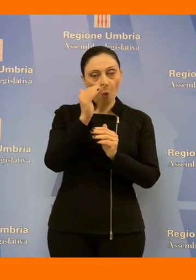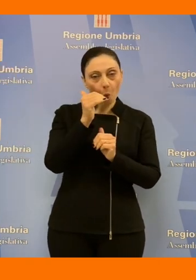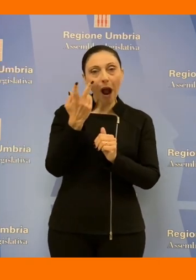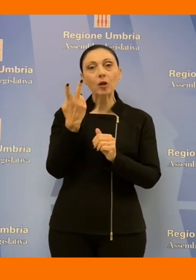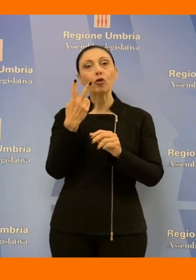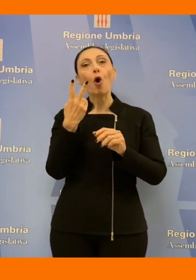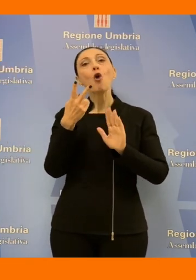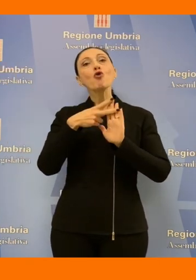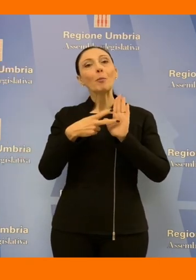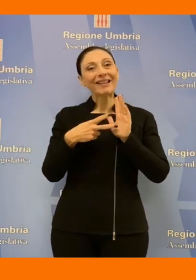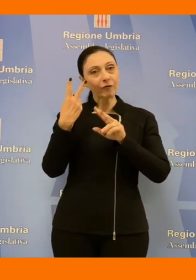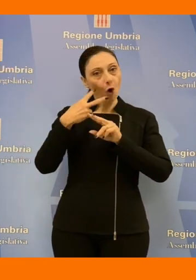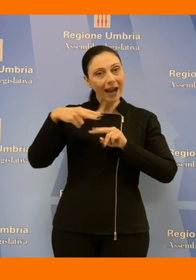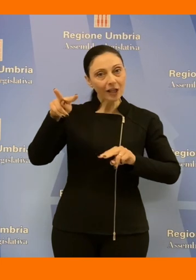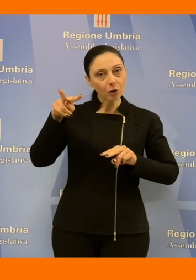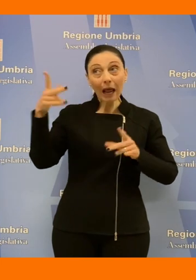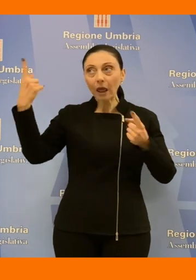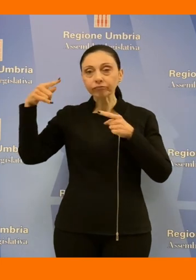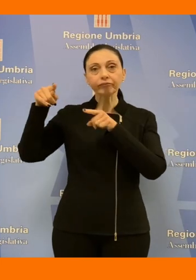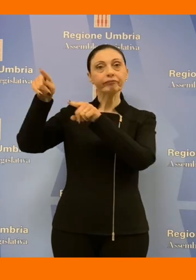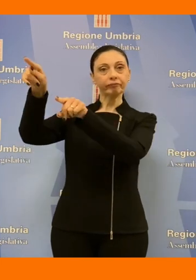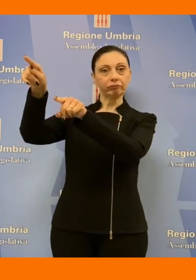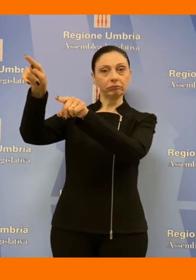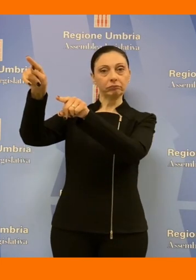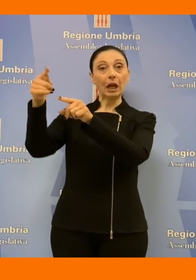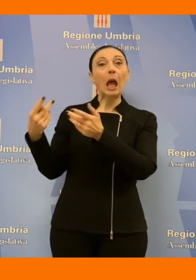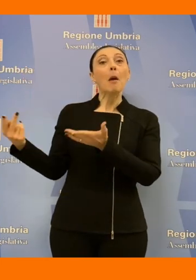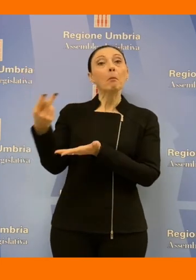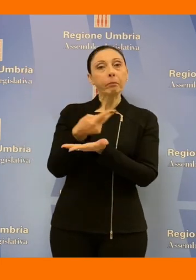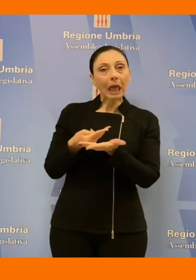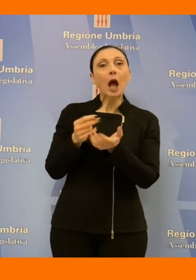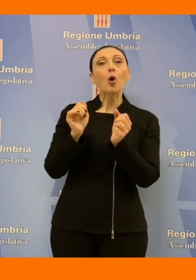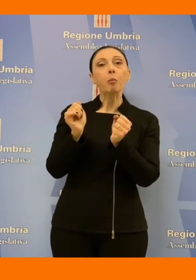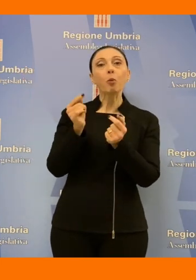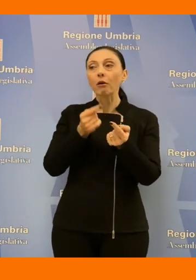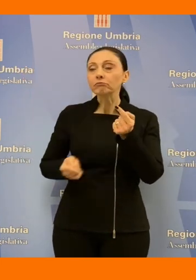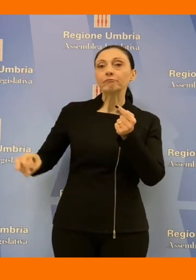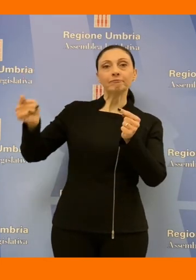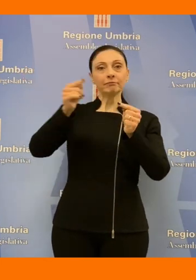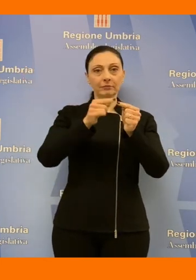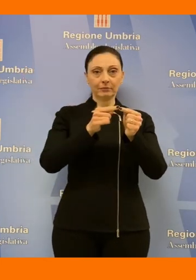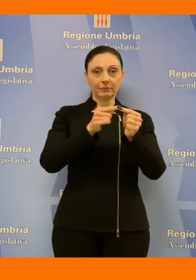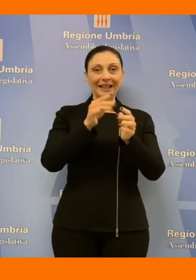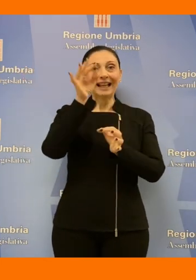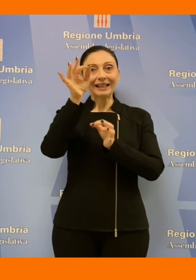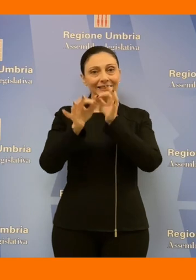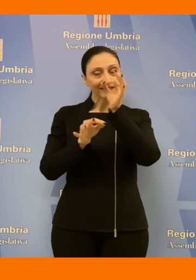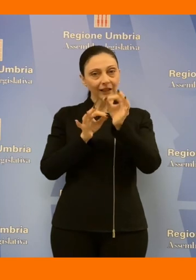normativo nazionale ed è un piano che ci permette di chiudere il ciclo quindi non ricorreremo più